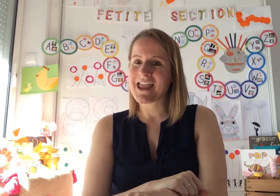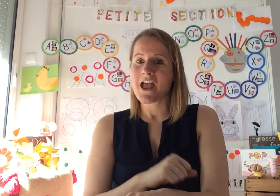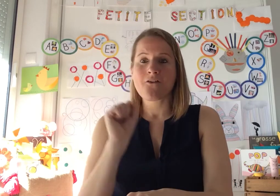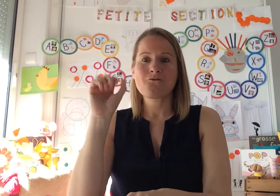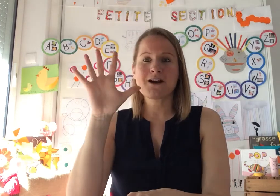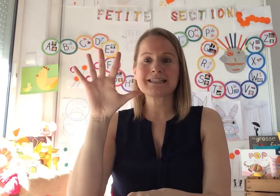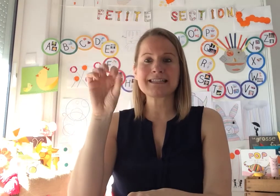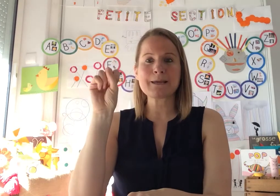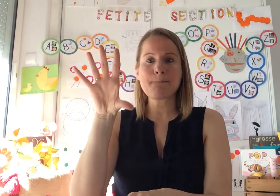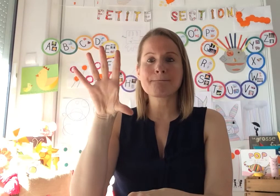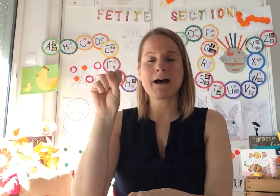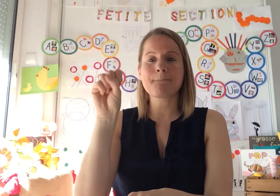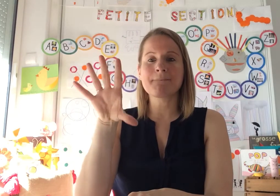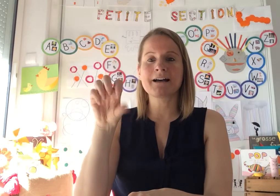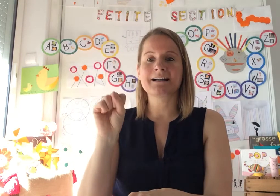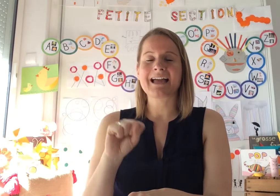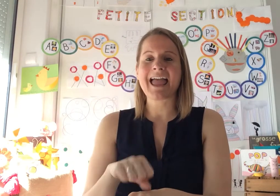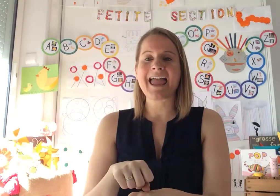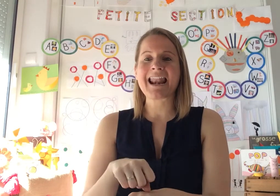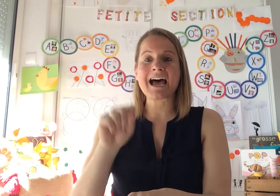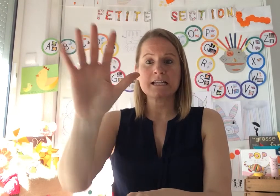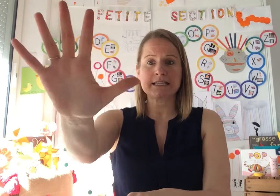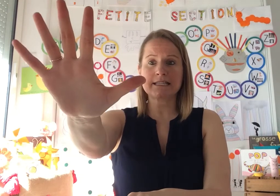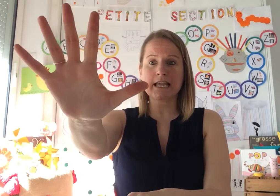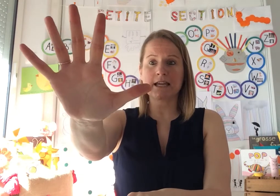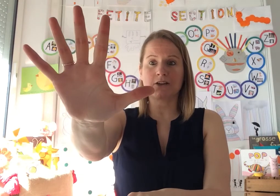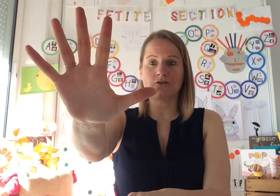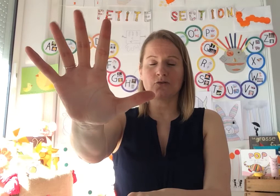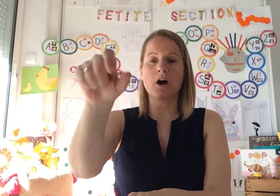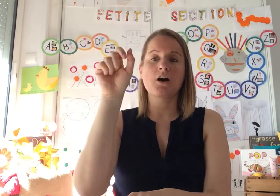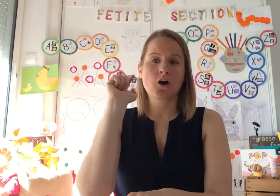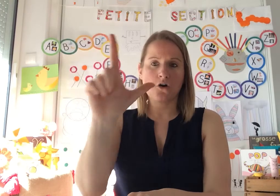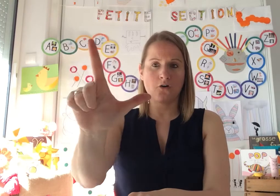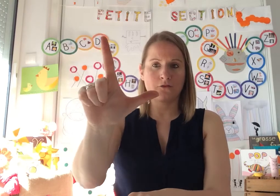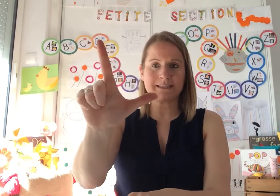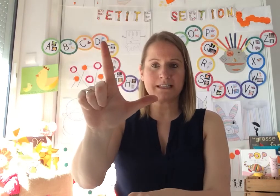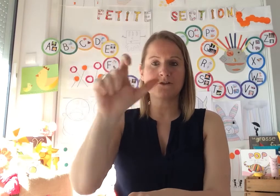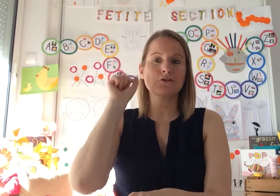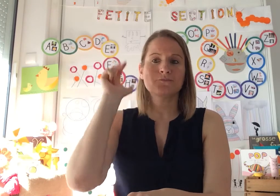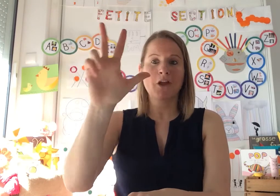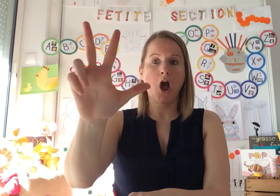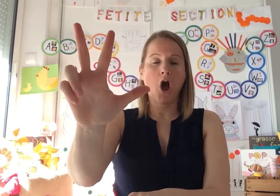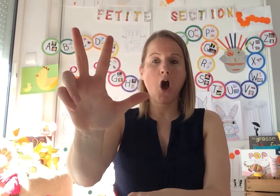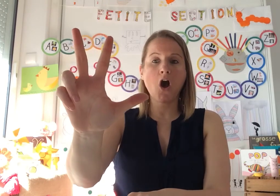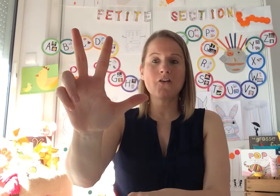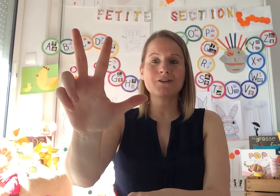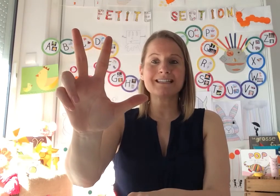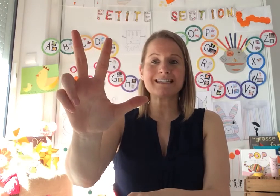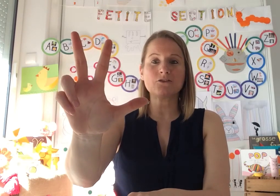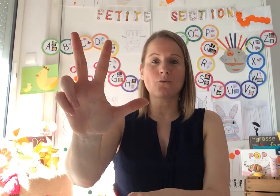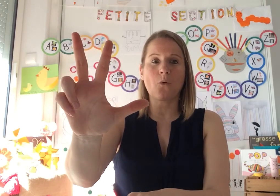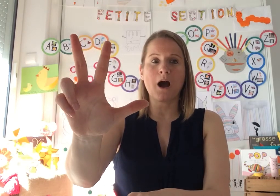Voici ma main. Elle a 5 doigts. En voici 2, en voici 3.